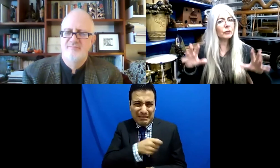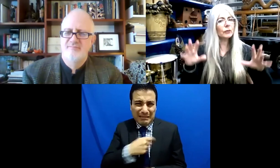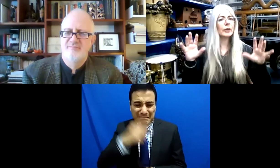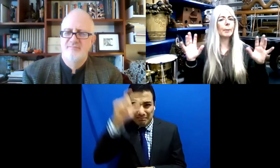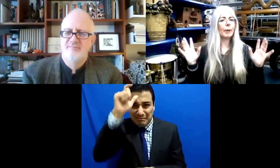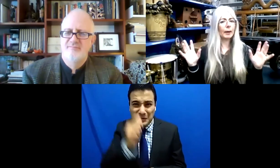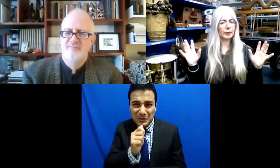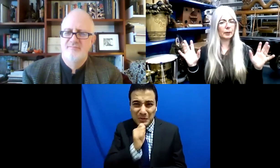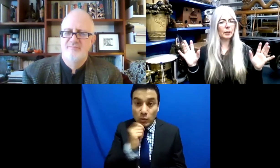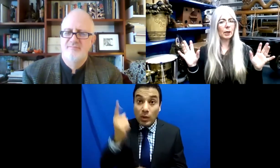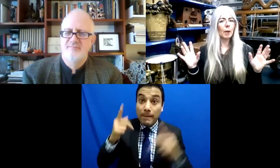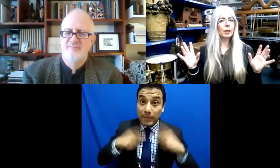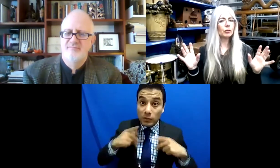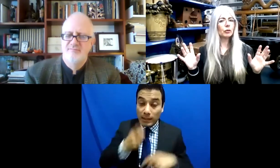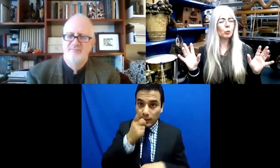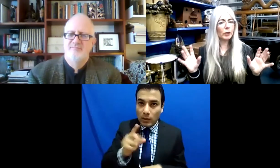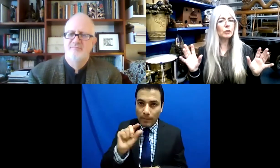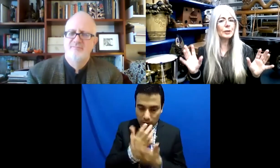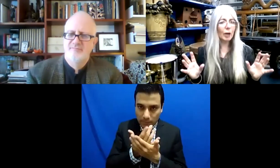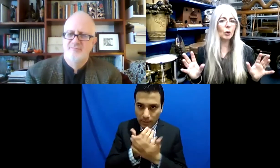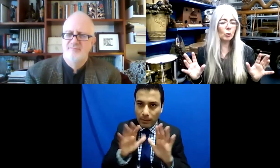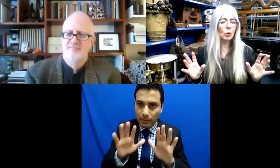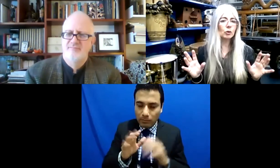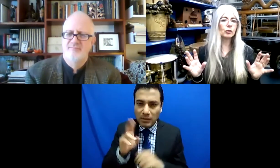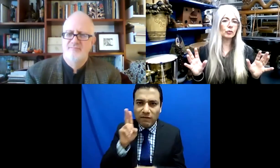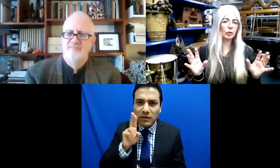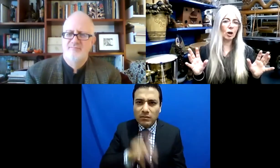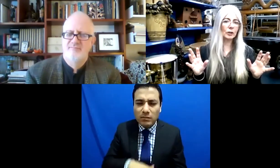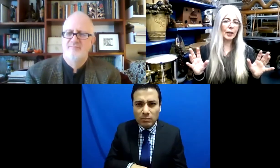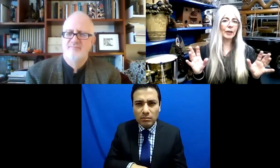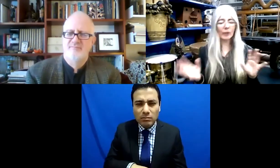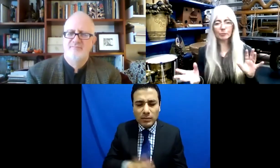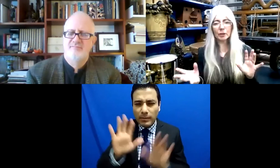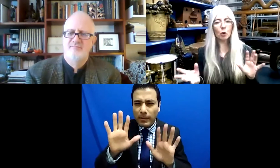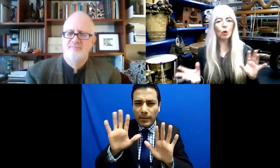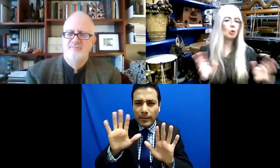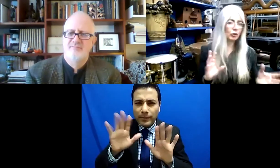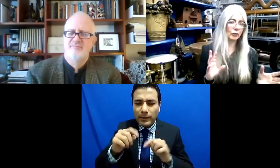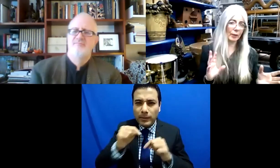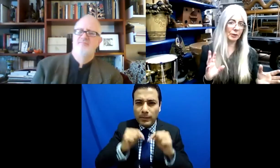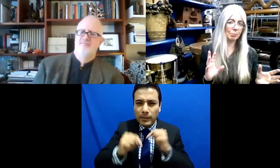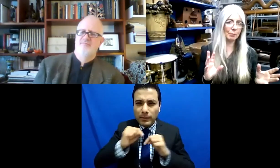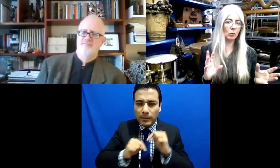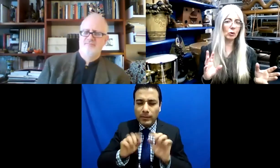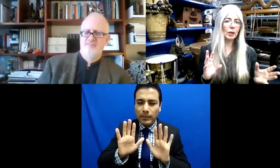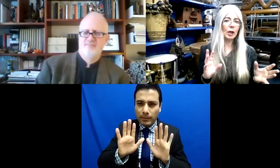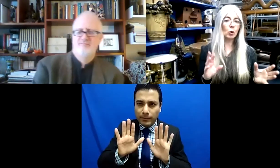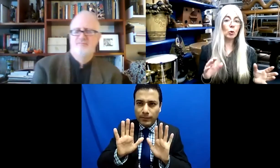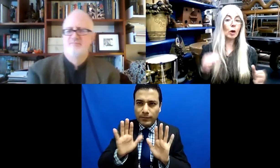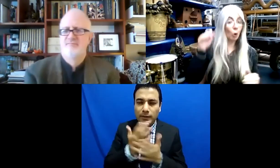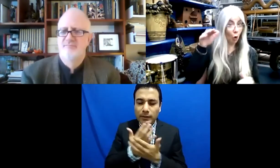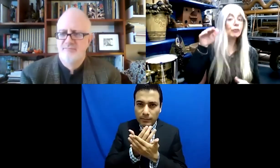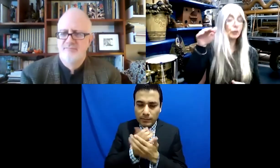panel que dijo, oye, espérate, vamos a dar un paso hacia atrás. Porque si vamos a aceptar